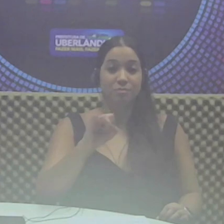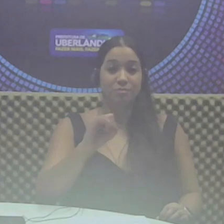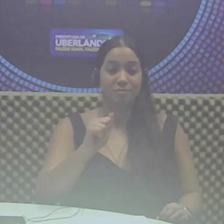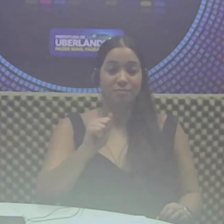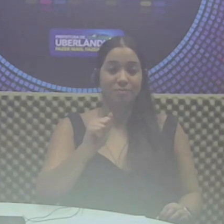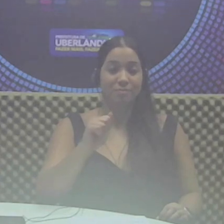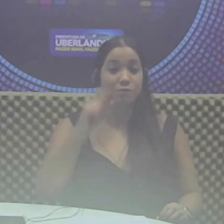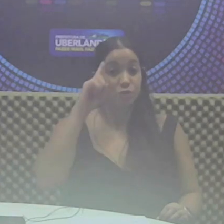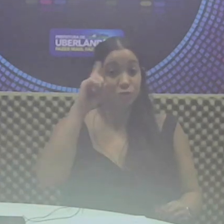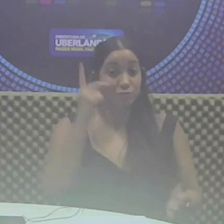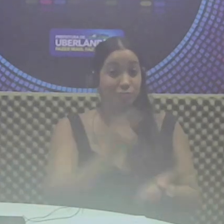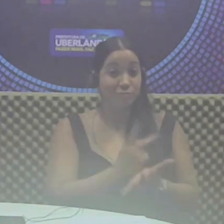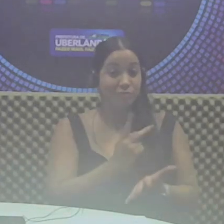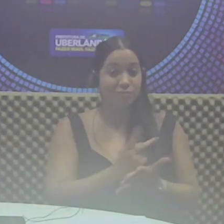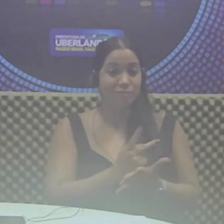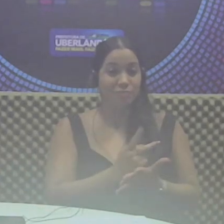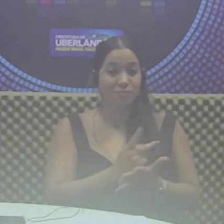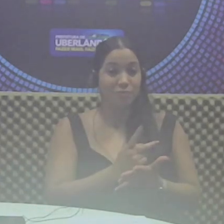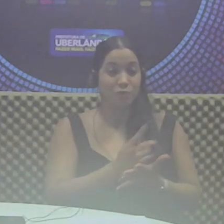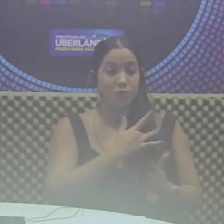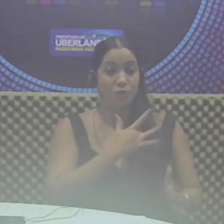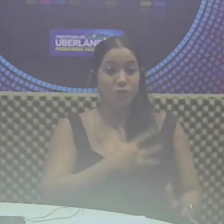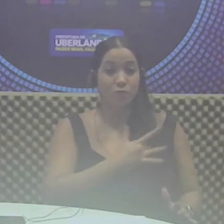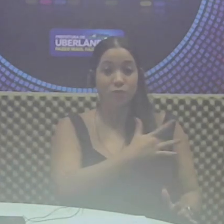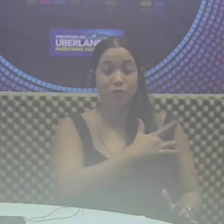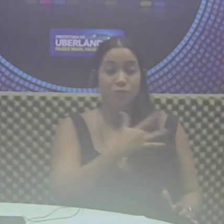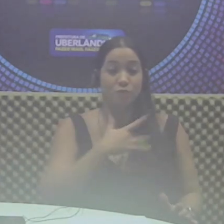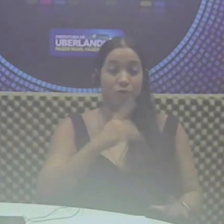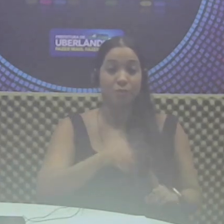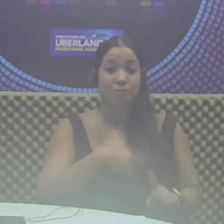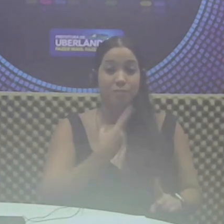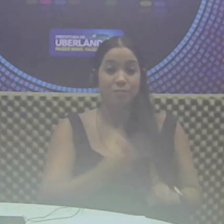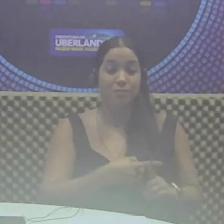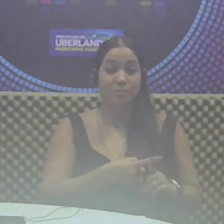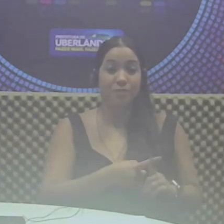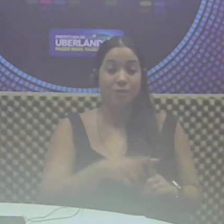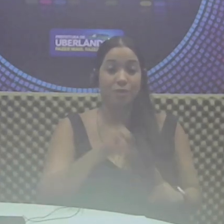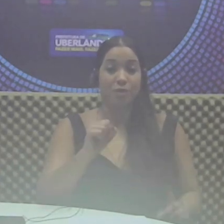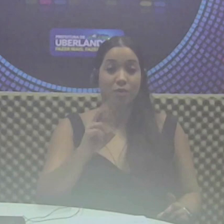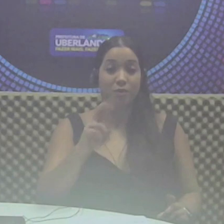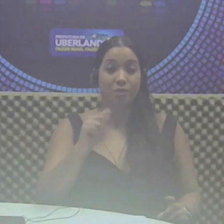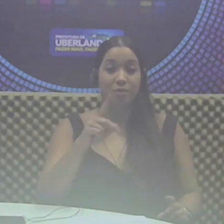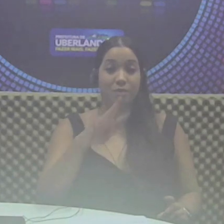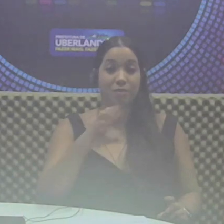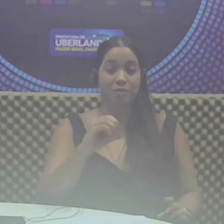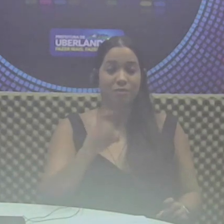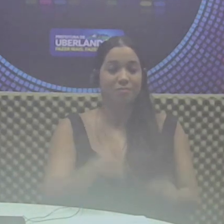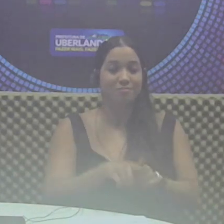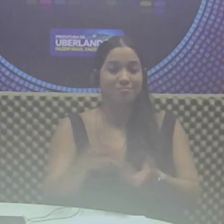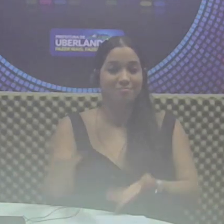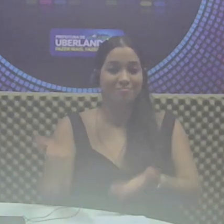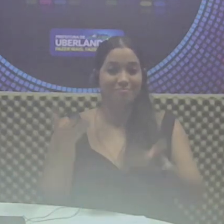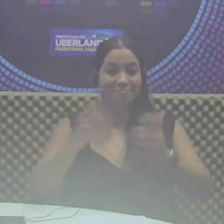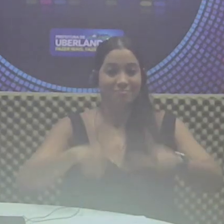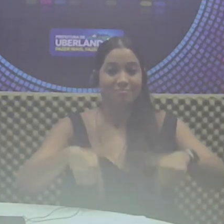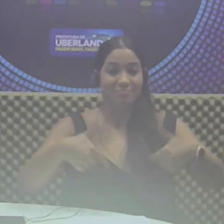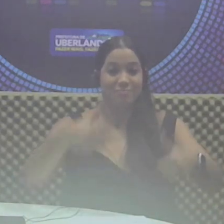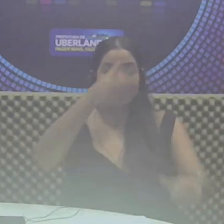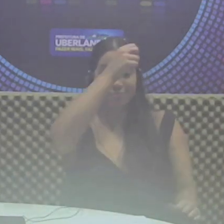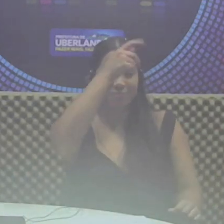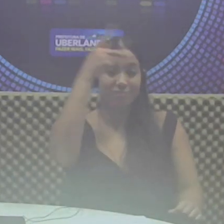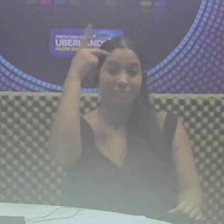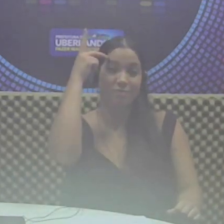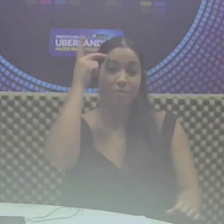dia, o distrito de Cruzeiro dos Peixotos e a comunidade de Sobradinho também receberão uma ação da Prefeitura,